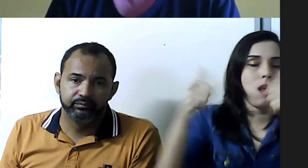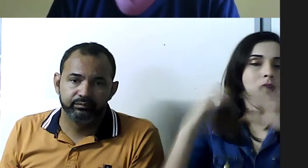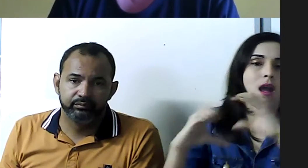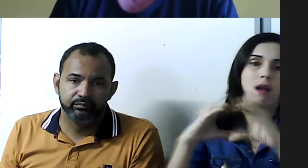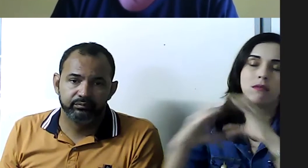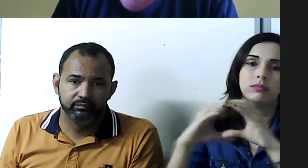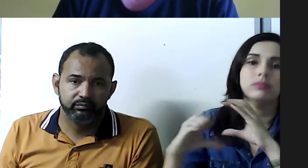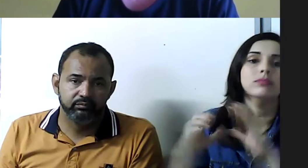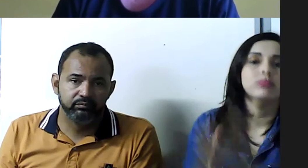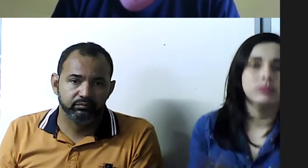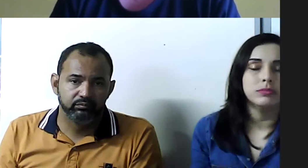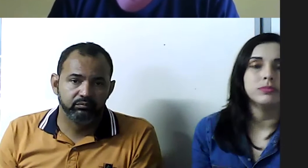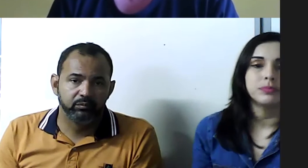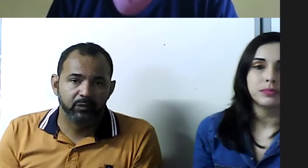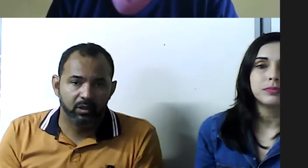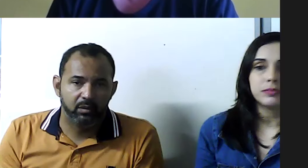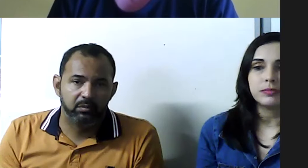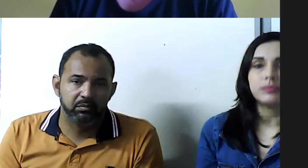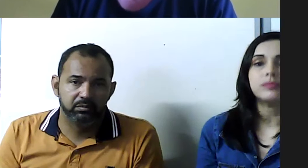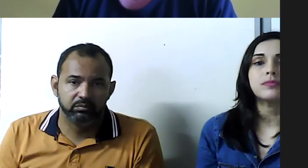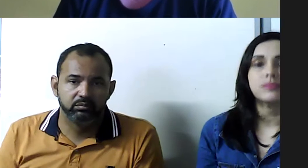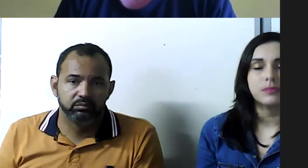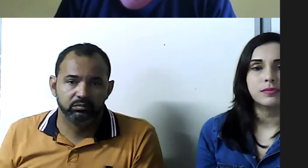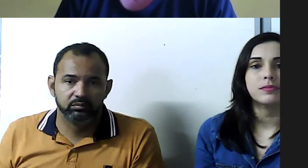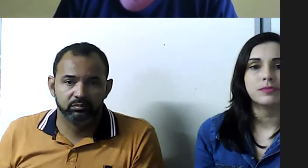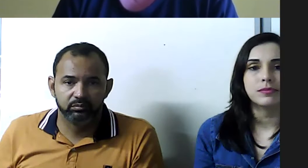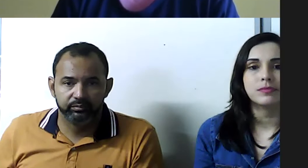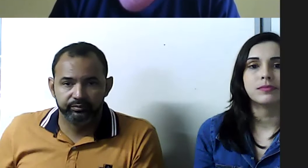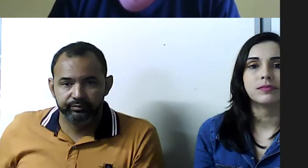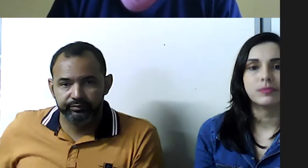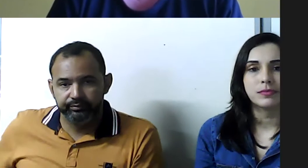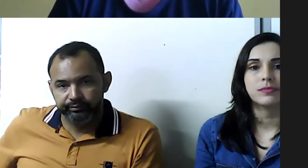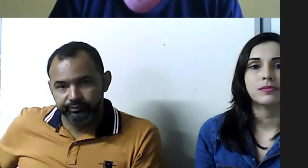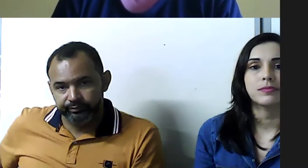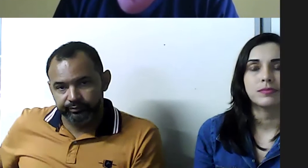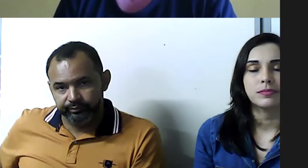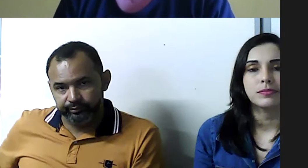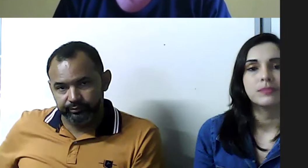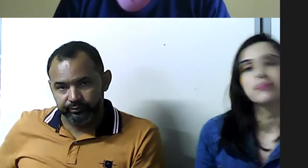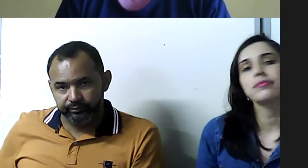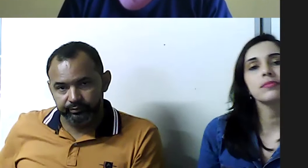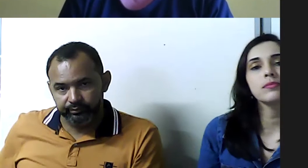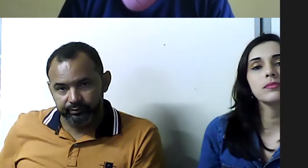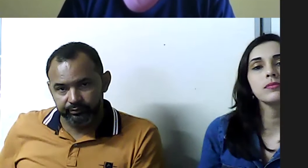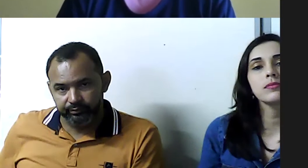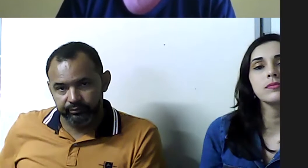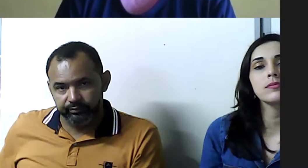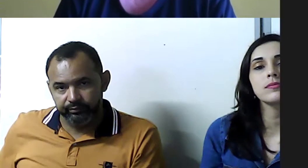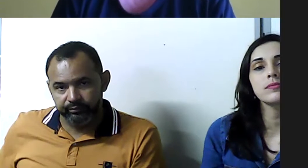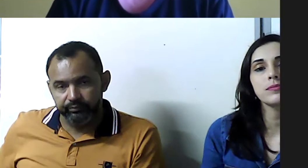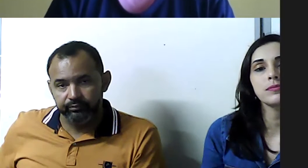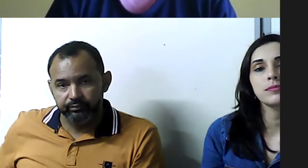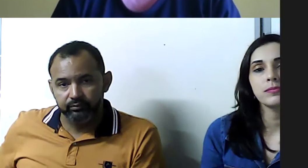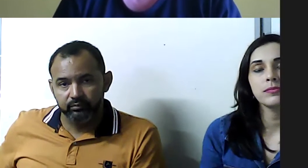os bancos, possa melhorar a nossa comunicação, e nós possamos ter acessibilidade.